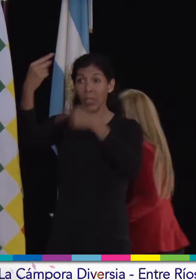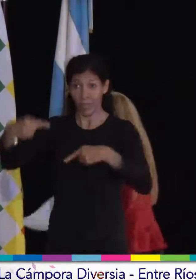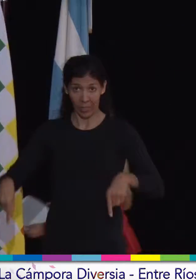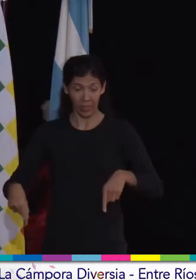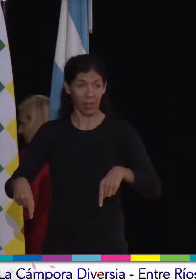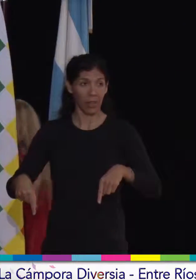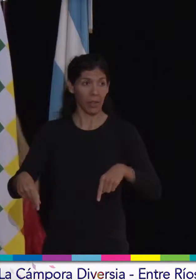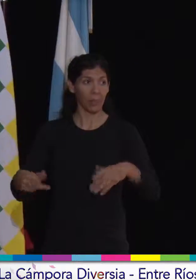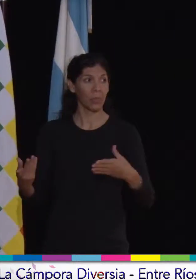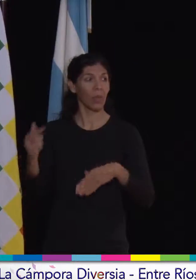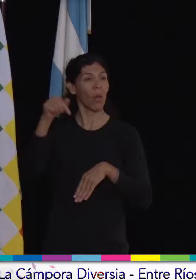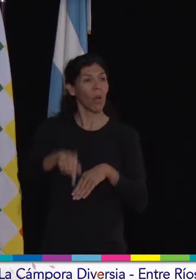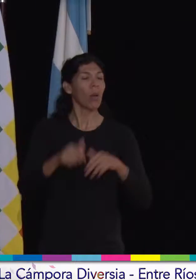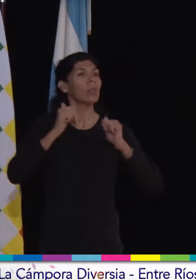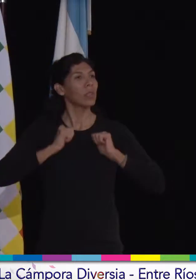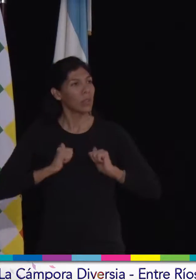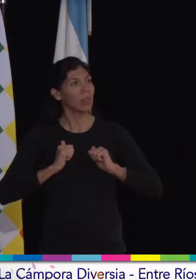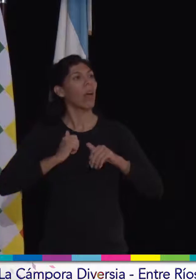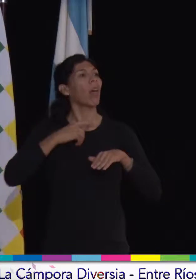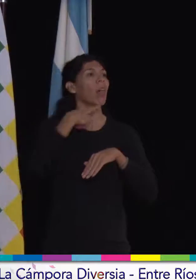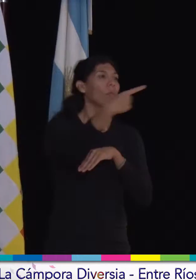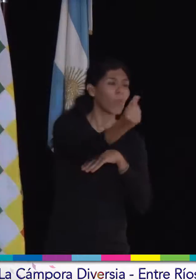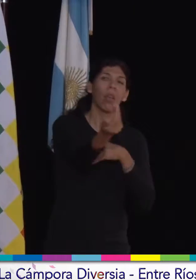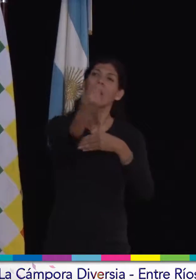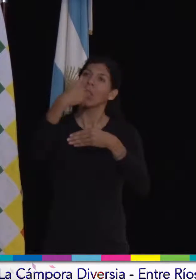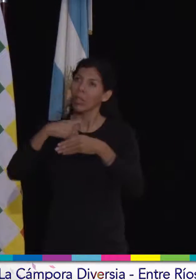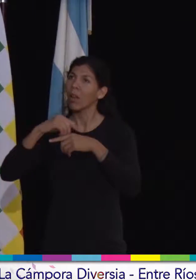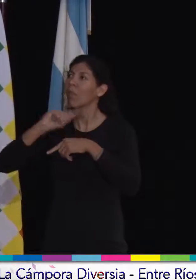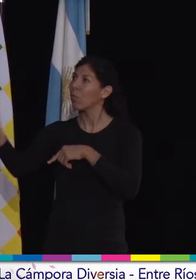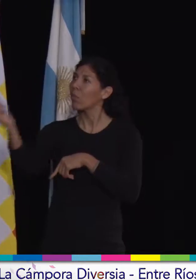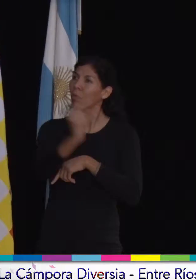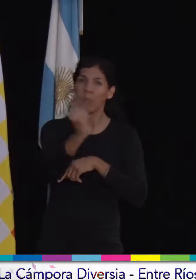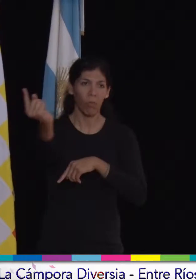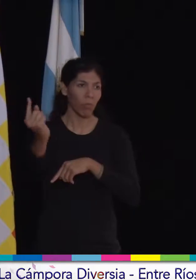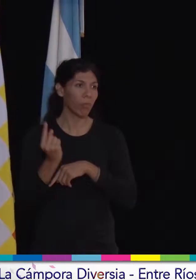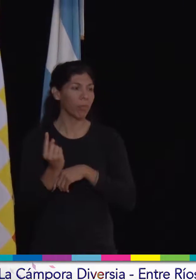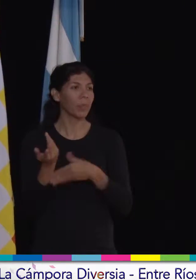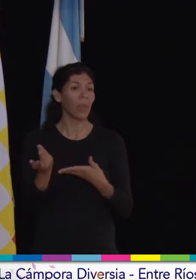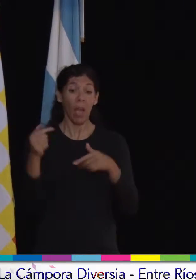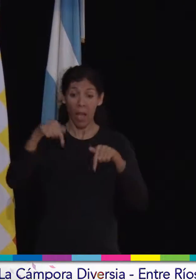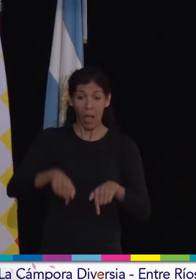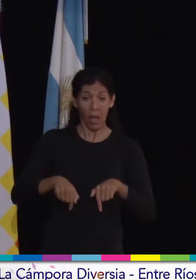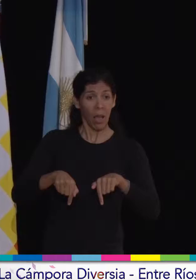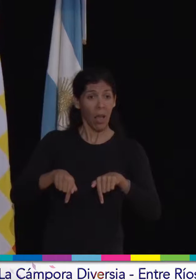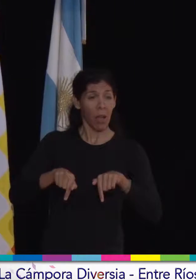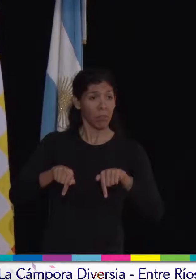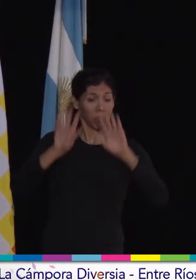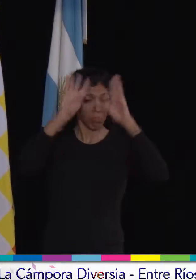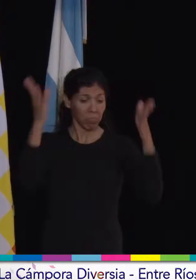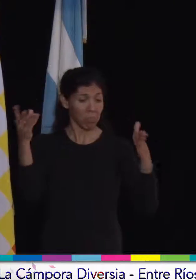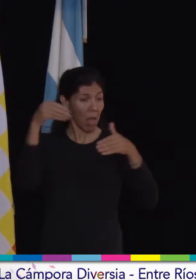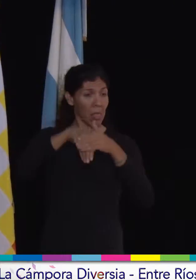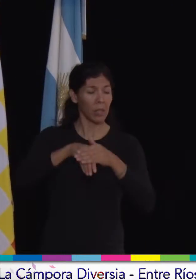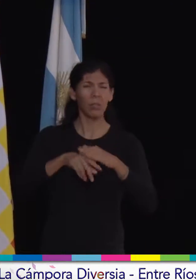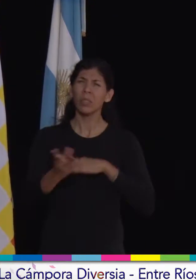Hoy estuve sentada, salí, entré, fui, vine, y en los momentos que estuve adentro del salón siempre me estuve